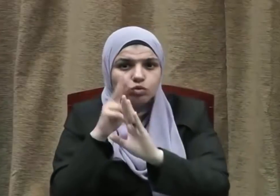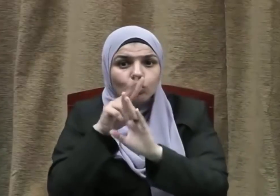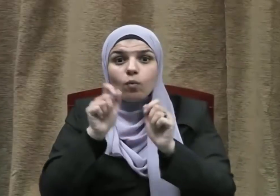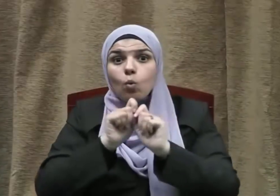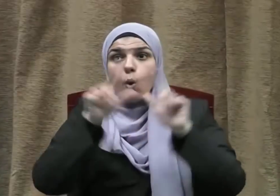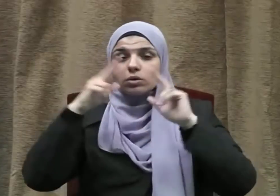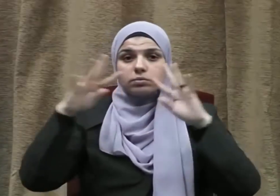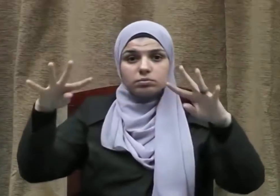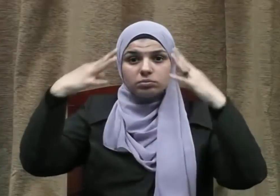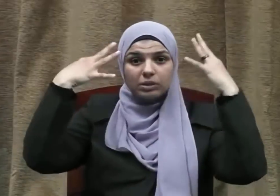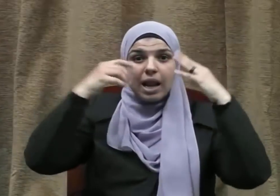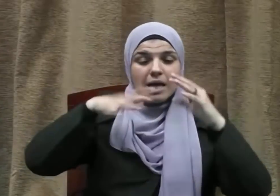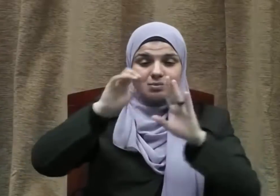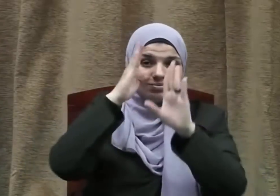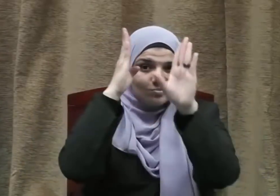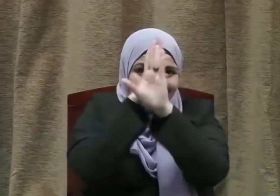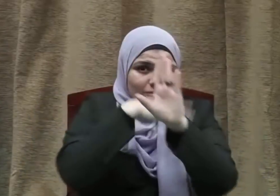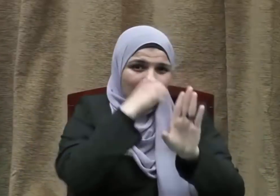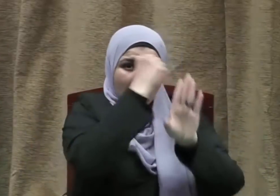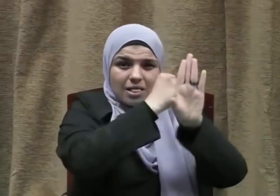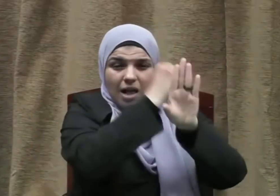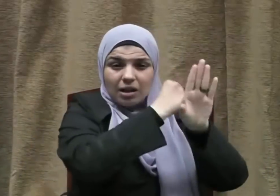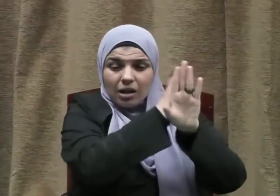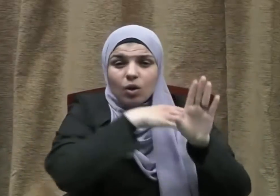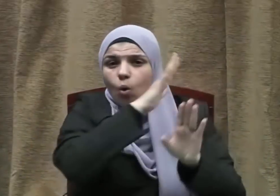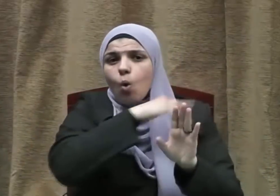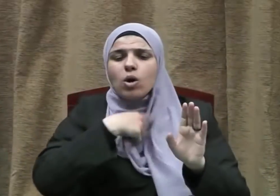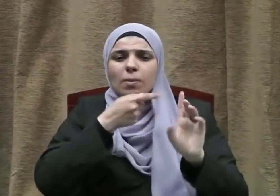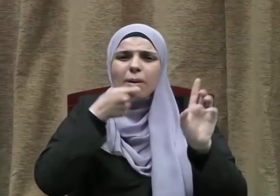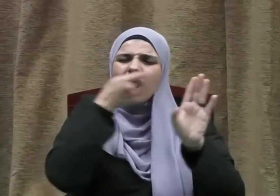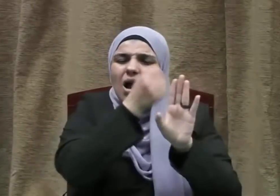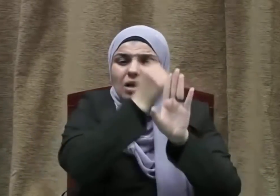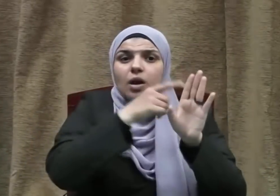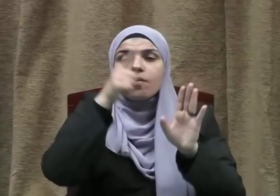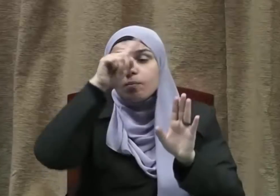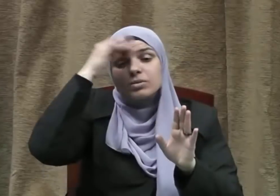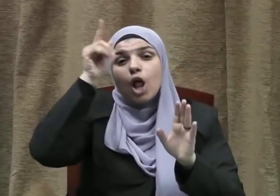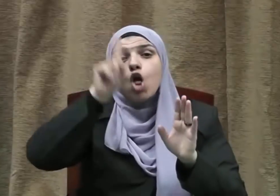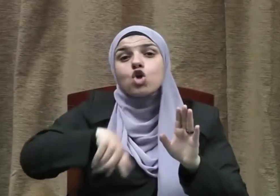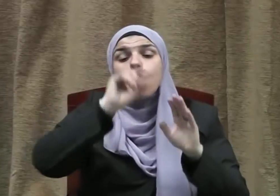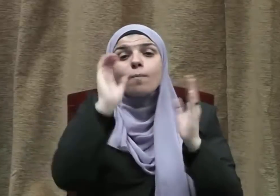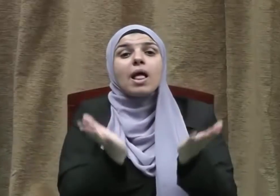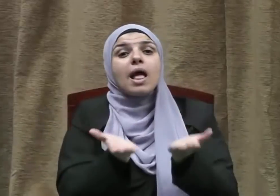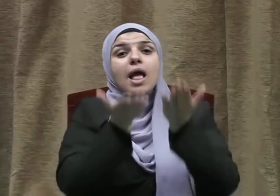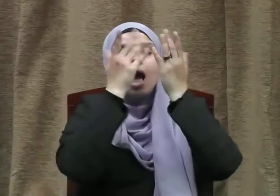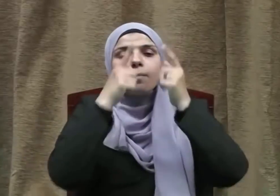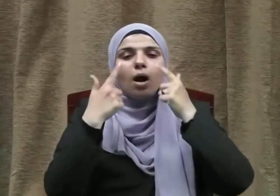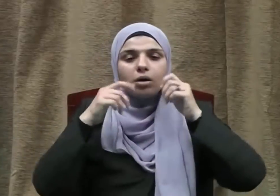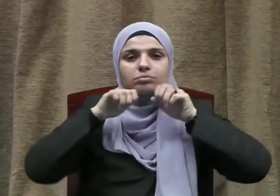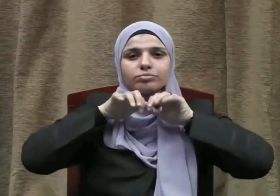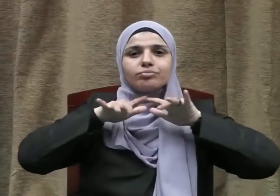خفياً لا يطلع عليه الناس فإذا كان يوم القيامة